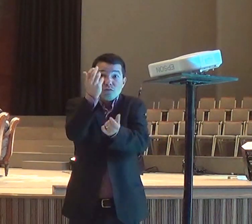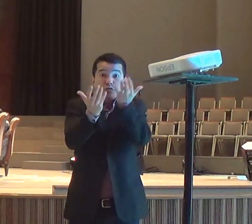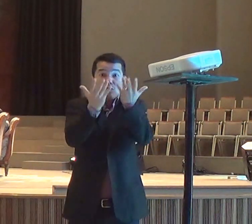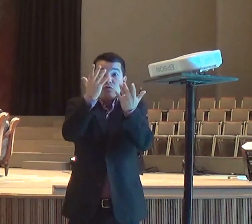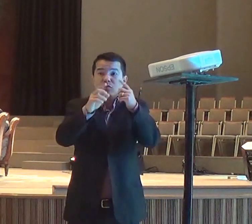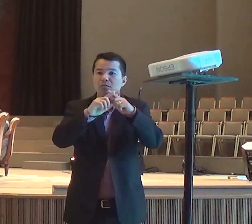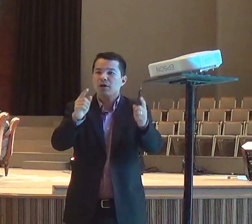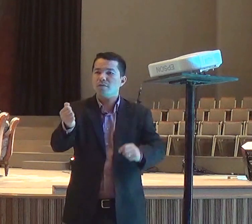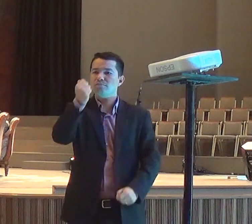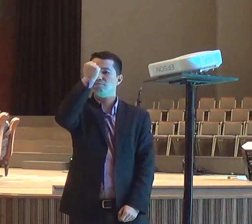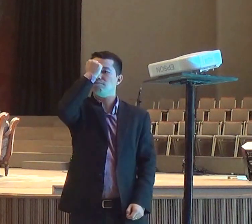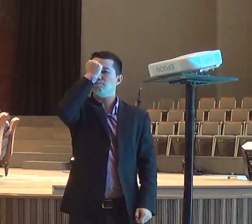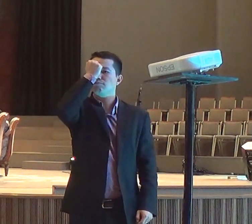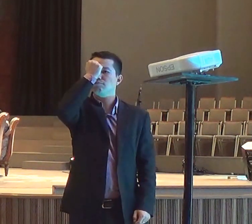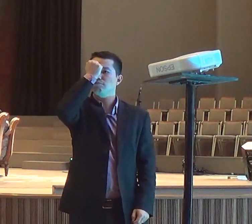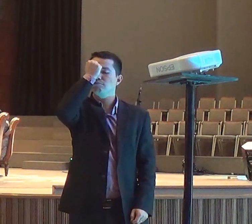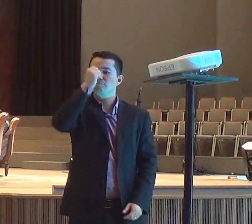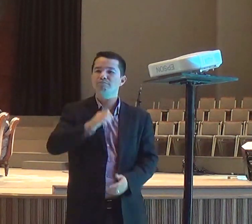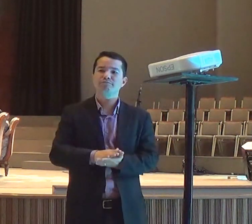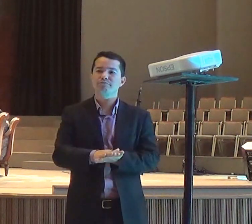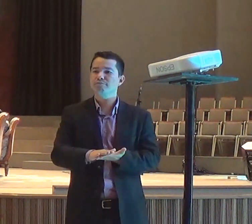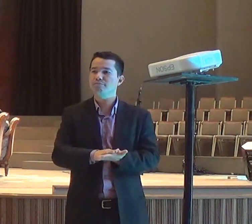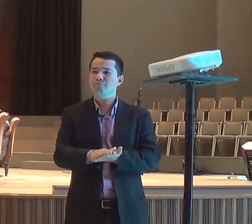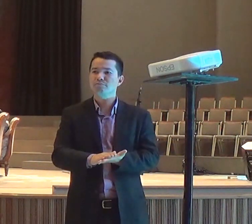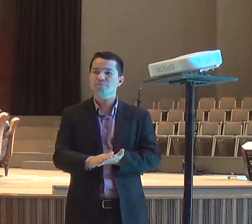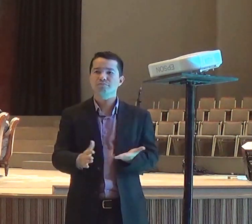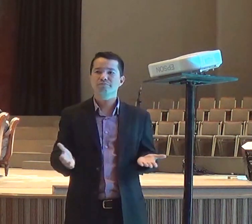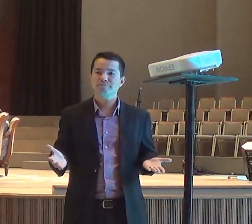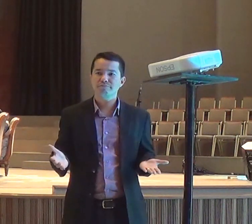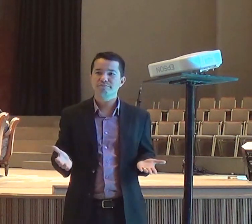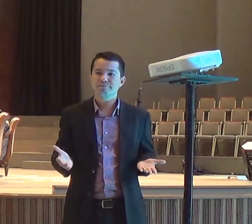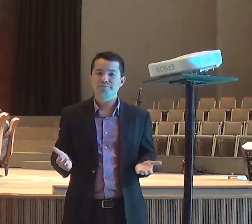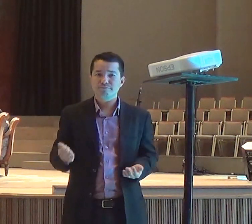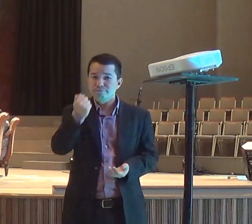nem o povo, tem ninguém, sobrou ninguém,